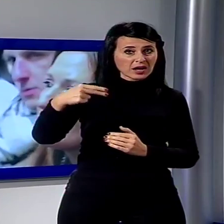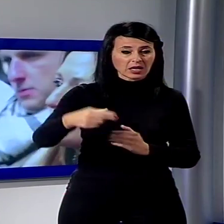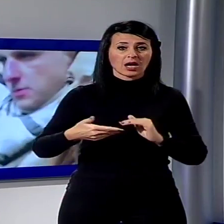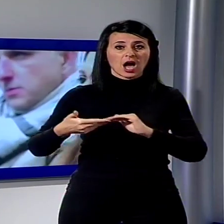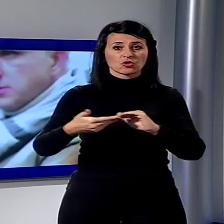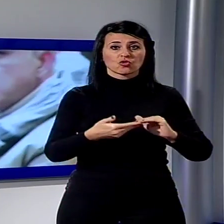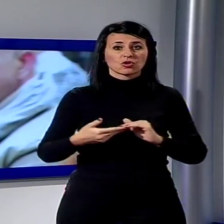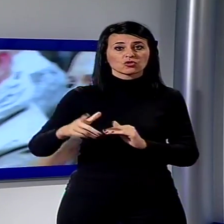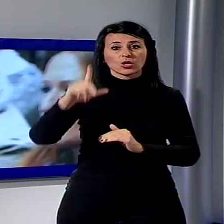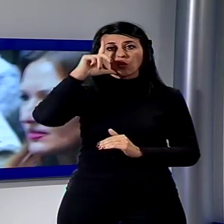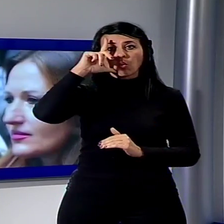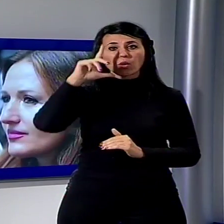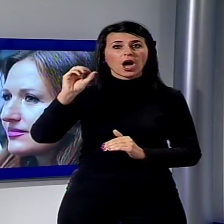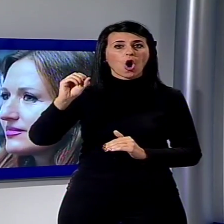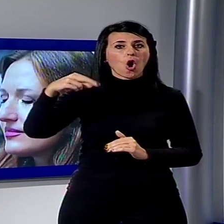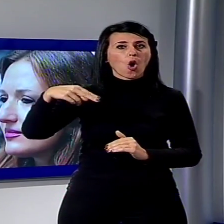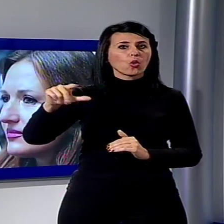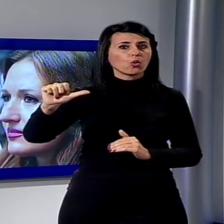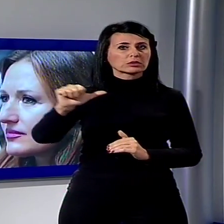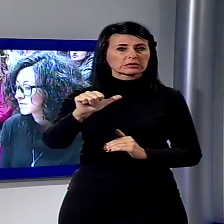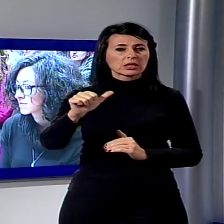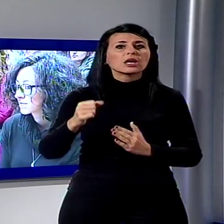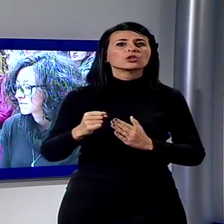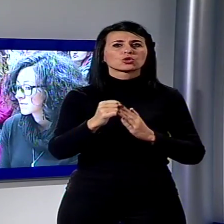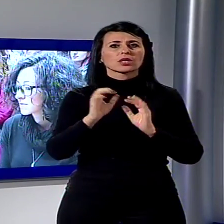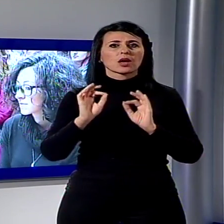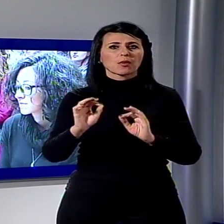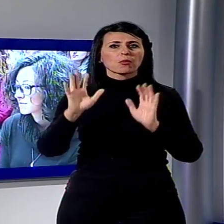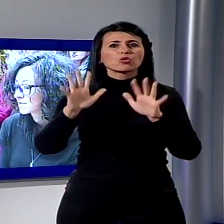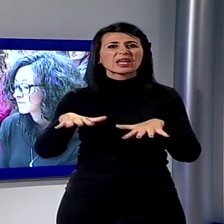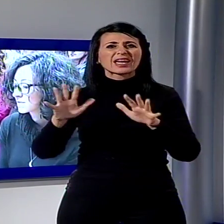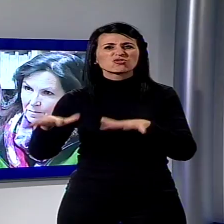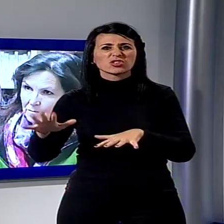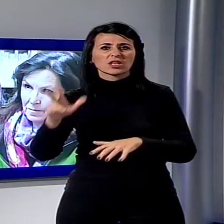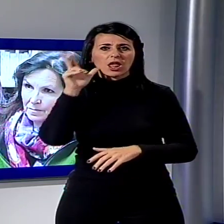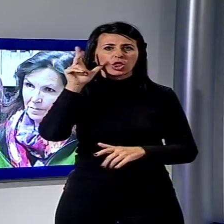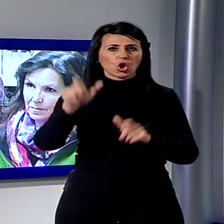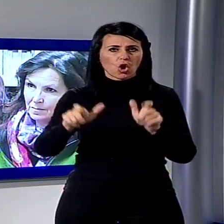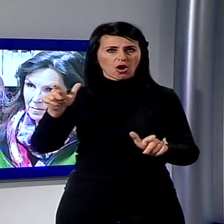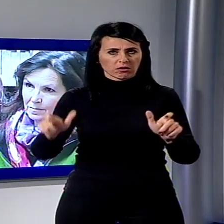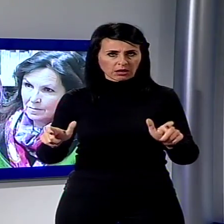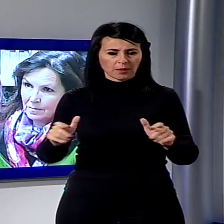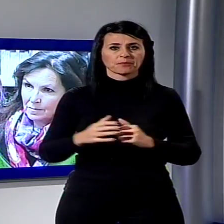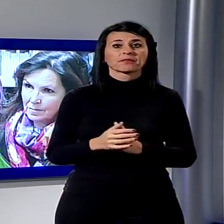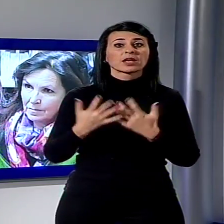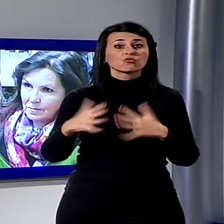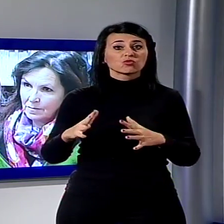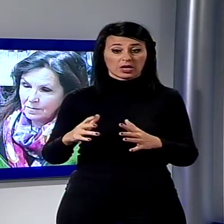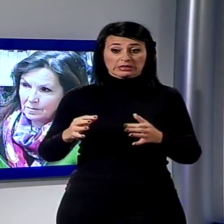preziosa attività a Lucca, dando sostegno a decine di donne. Ma da questa settimana è operativa anche in Garfagnana